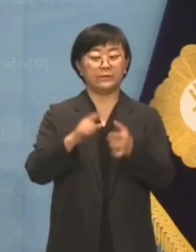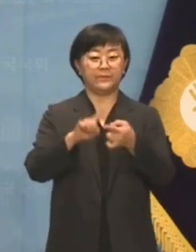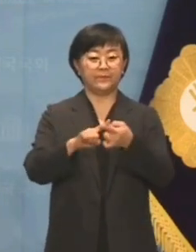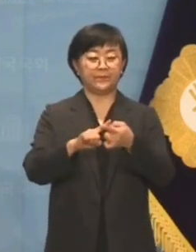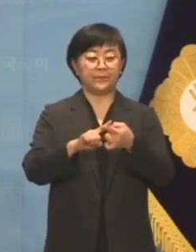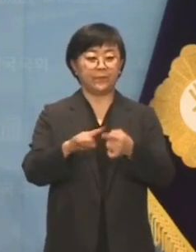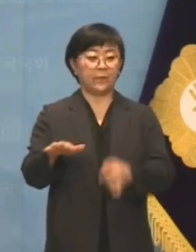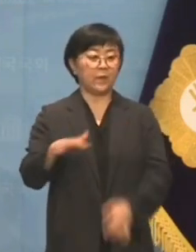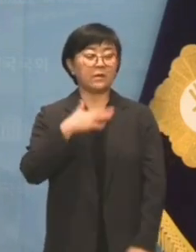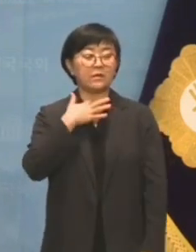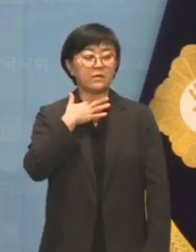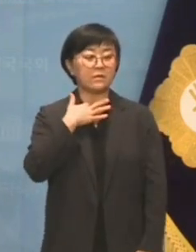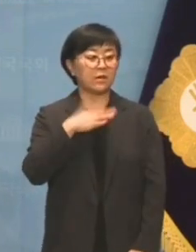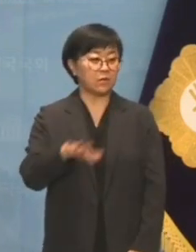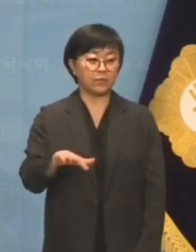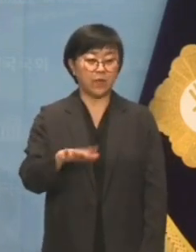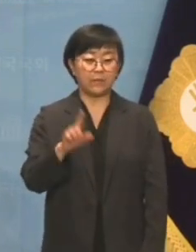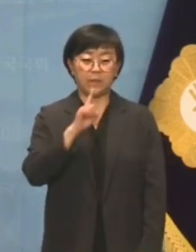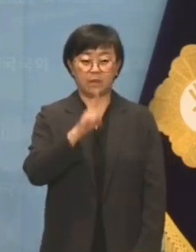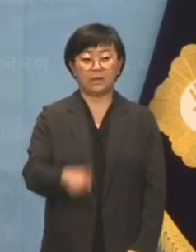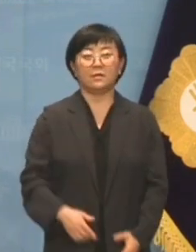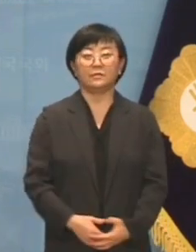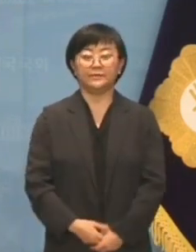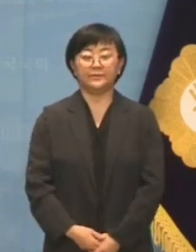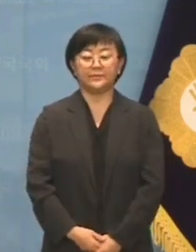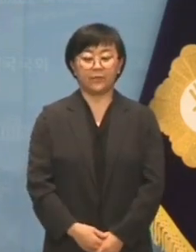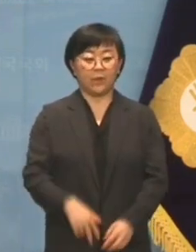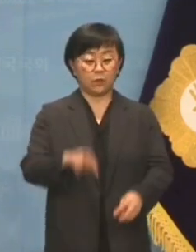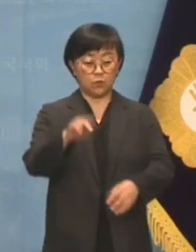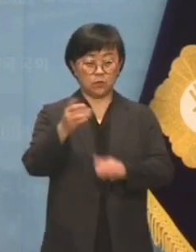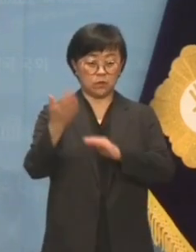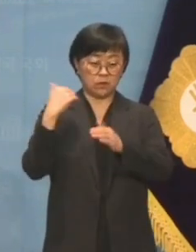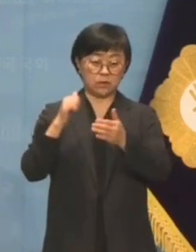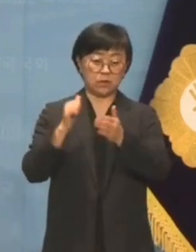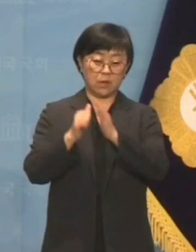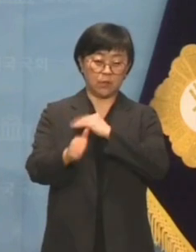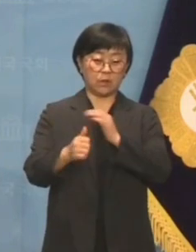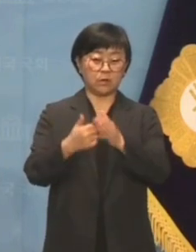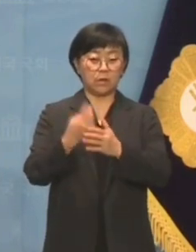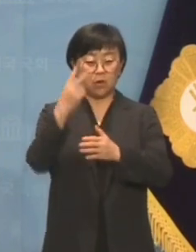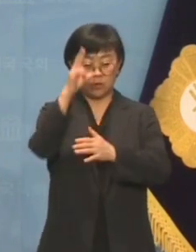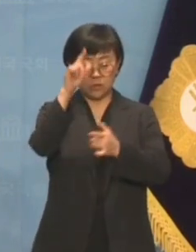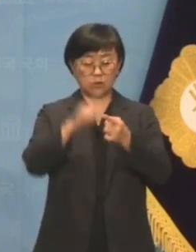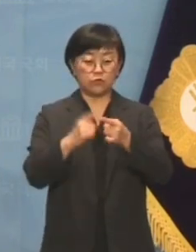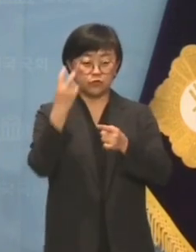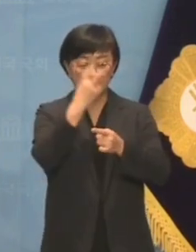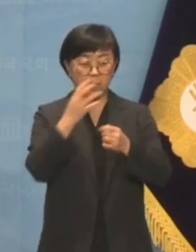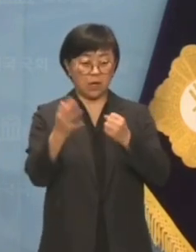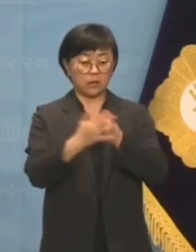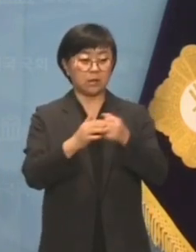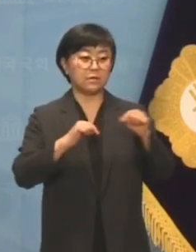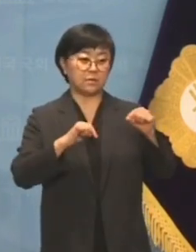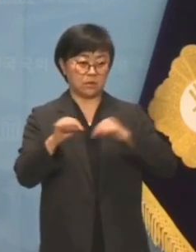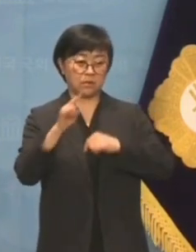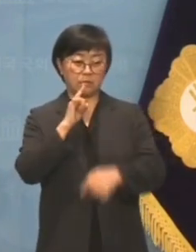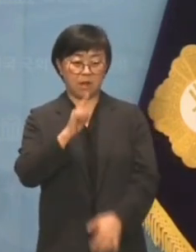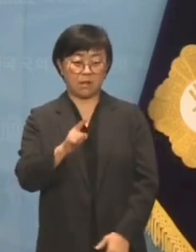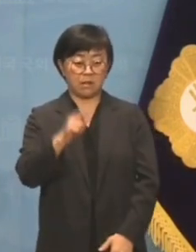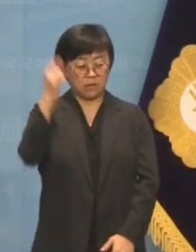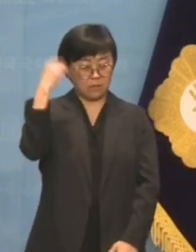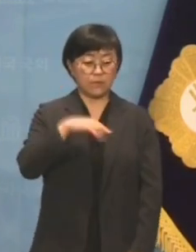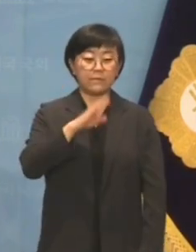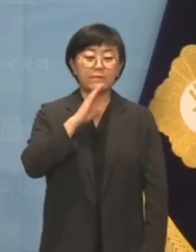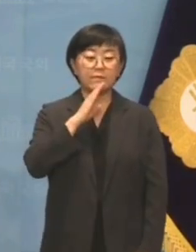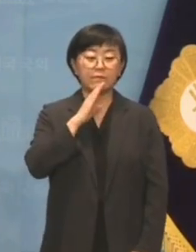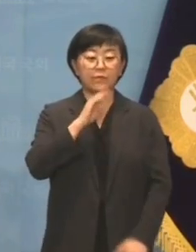하나같이 혐의를 발뺌하고 있습니다. 송 전 대표는 검찰이 수사를 하는 것이 아니라 정치를 한다는